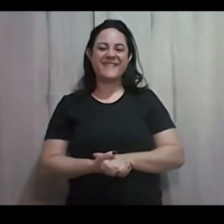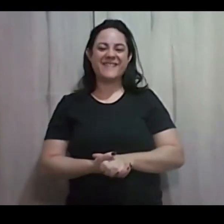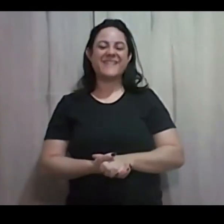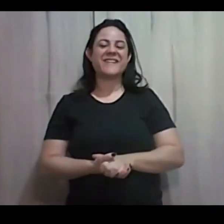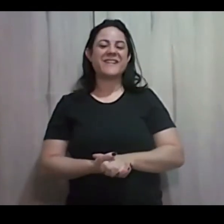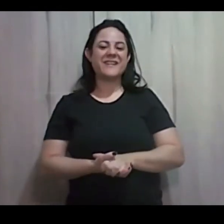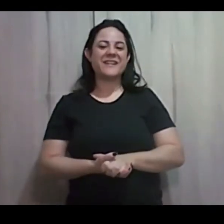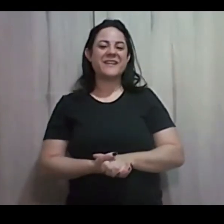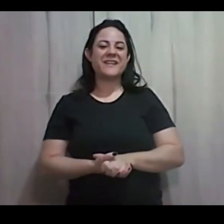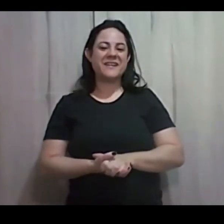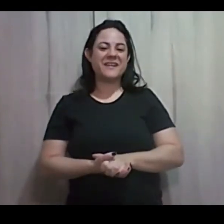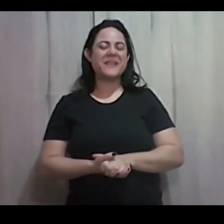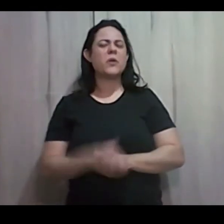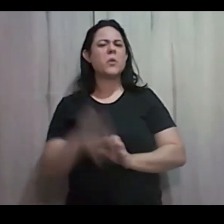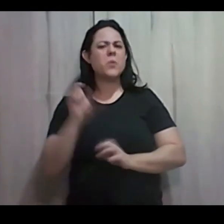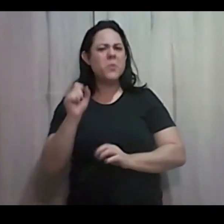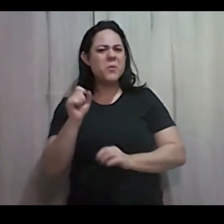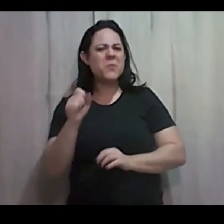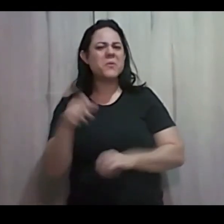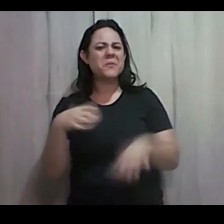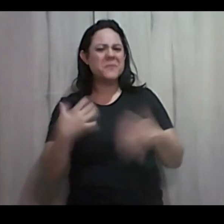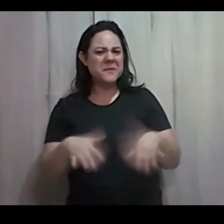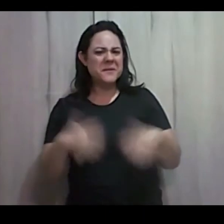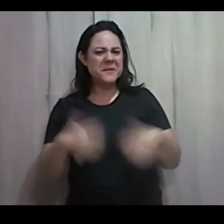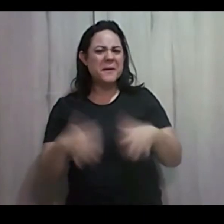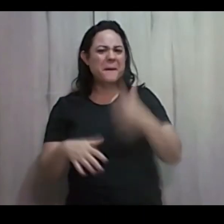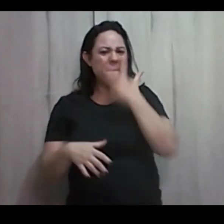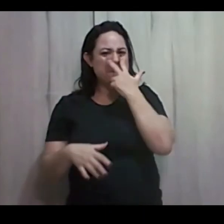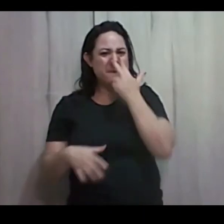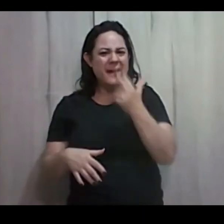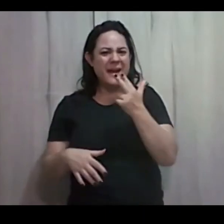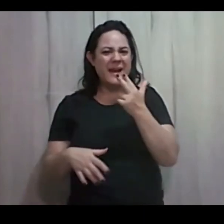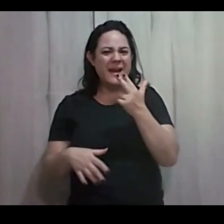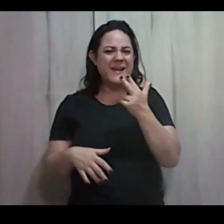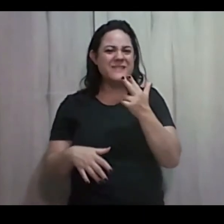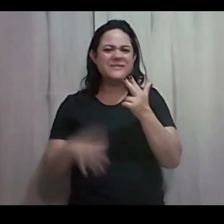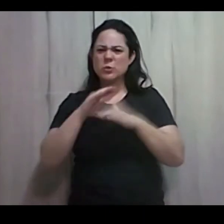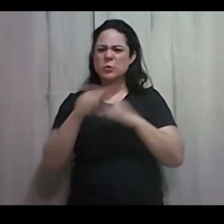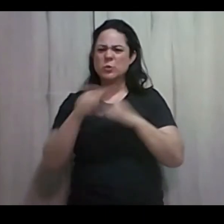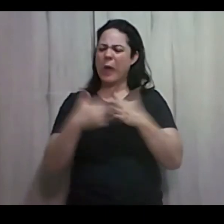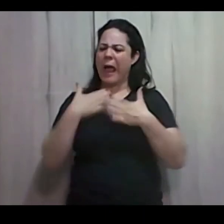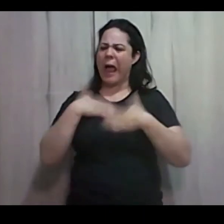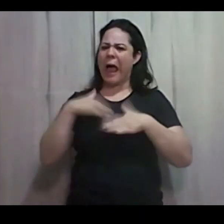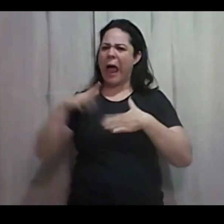Olha só Parece até que está tudo calmo, né? Igual água de poço